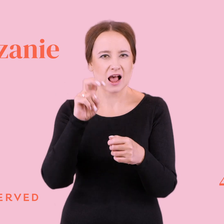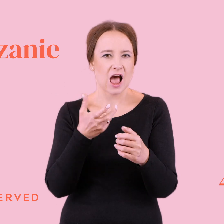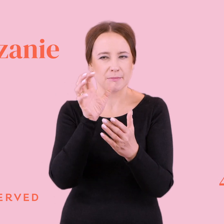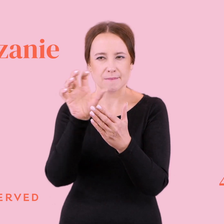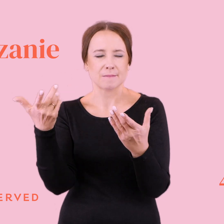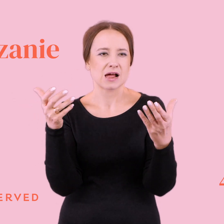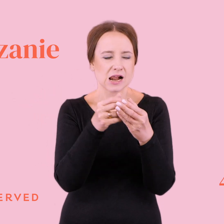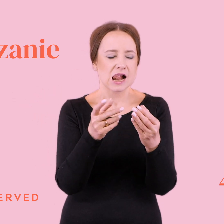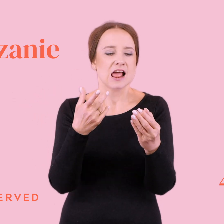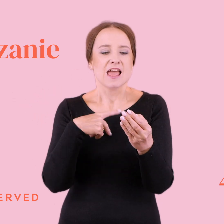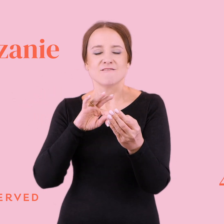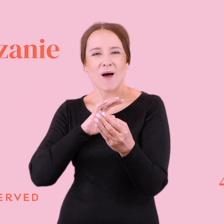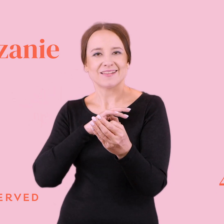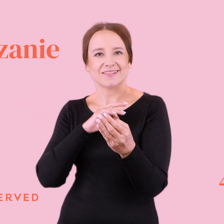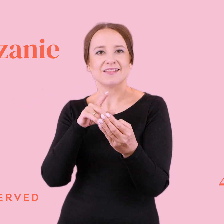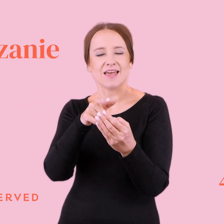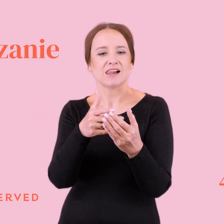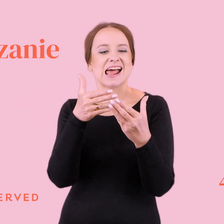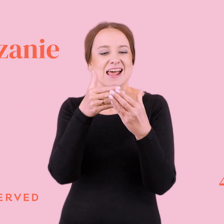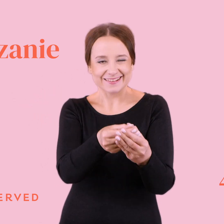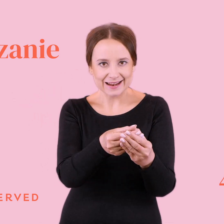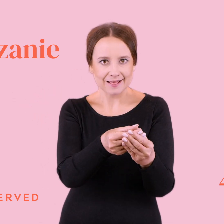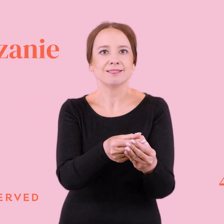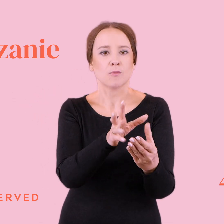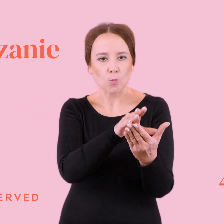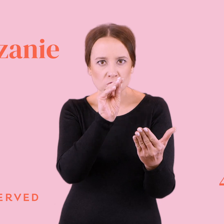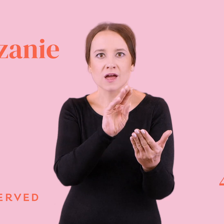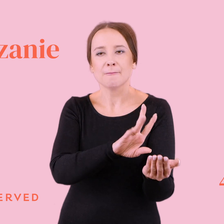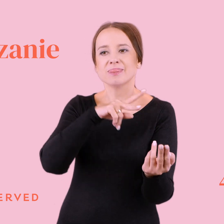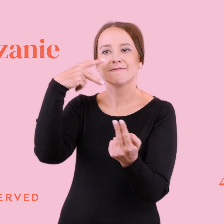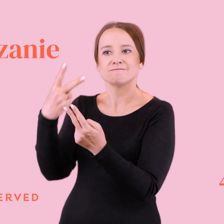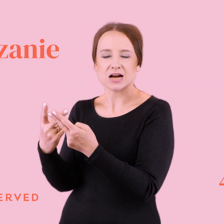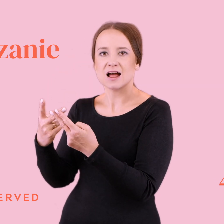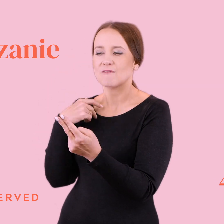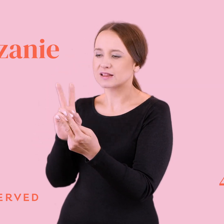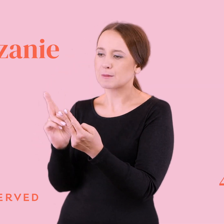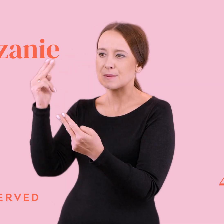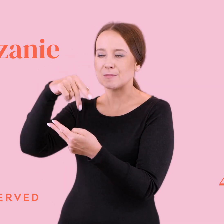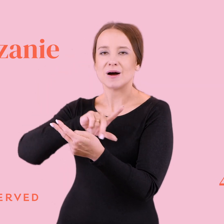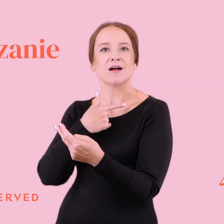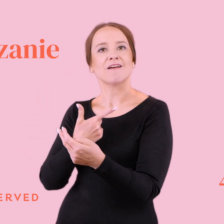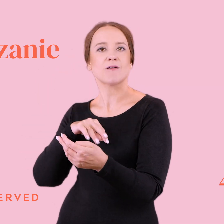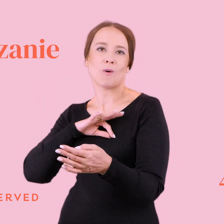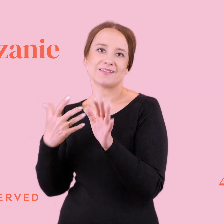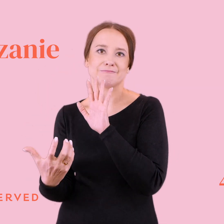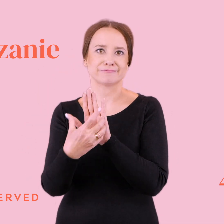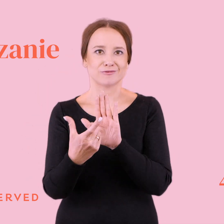w swojej galerii i wstawiała je jako swoje. Że jest w ustce na plaży. W komentarzach? I że je gofra i je